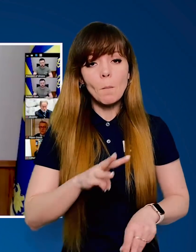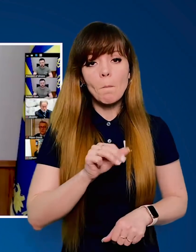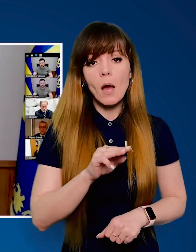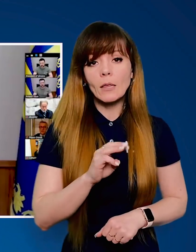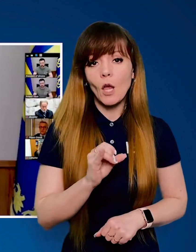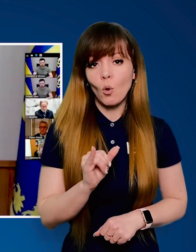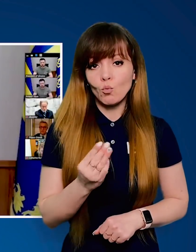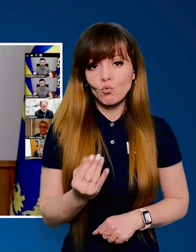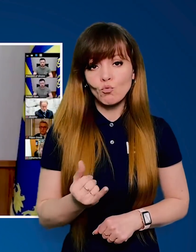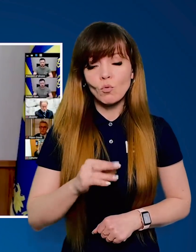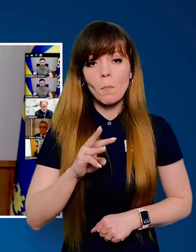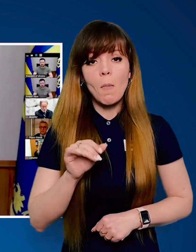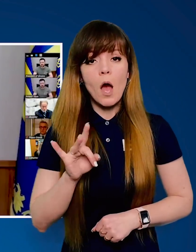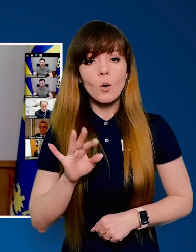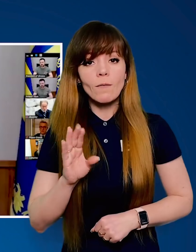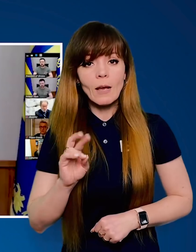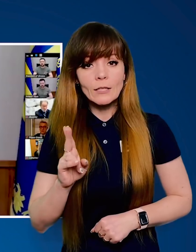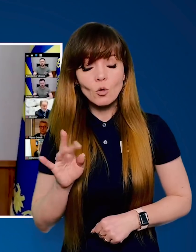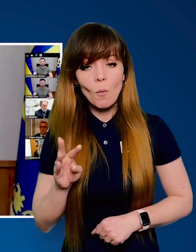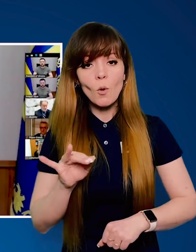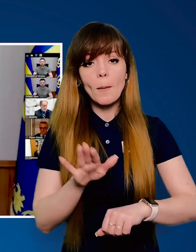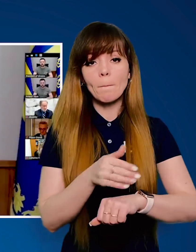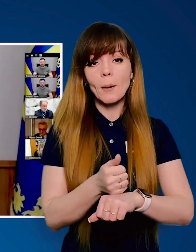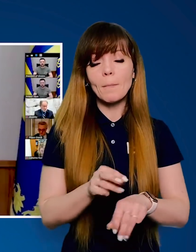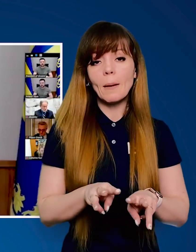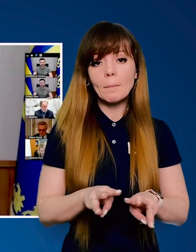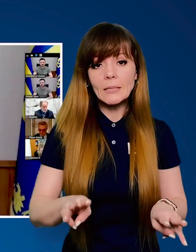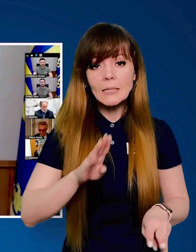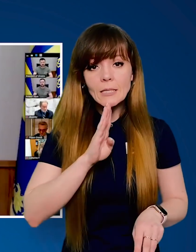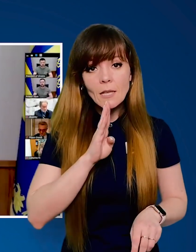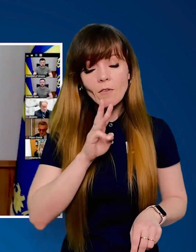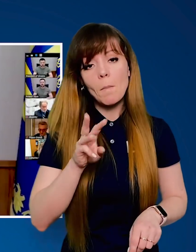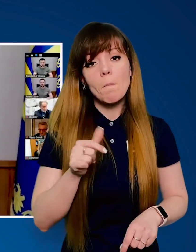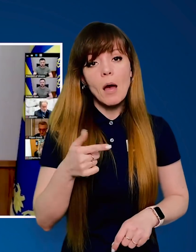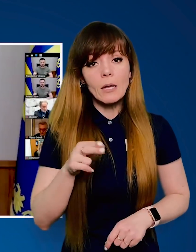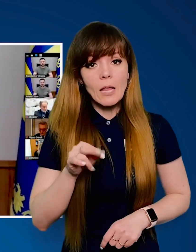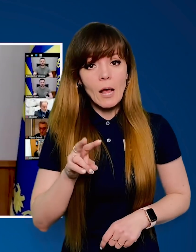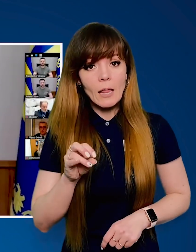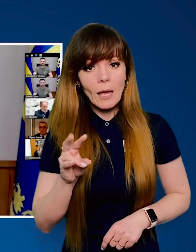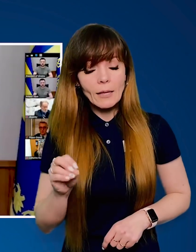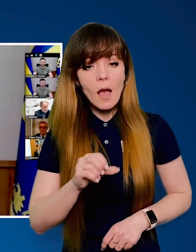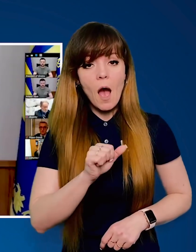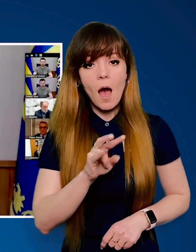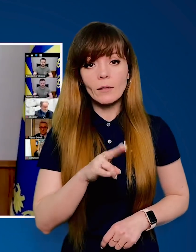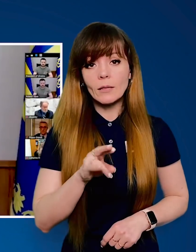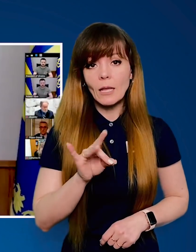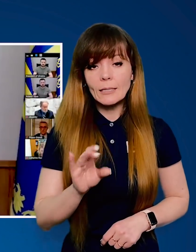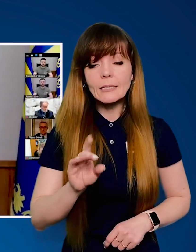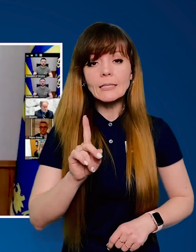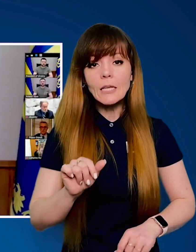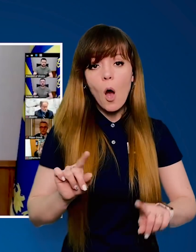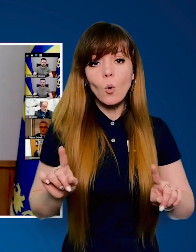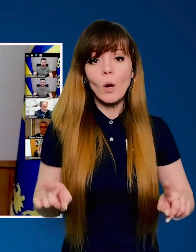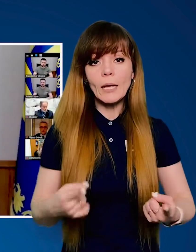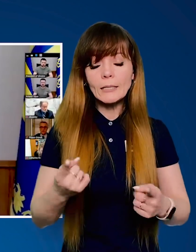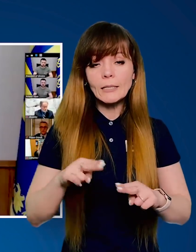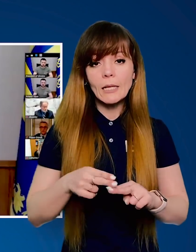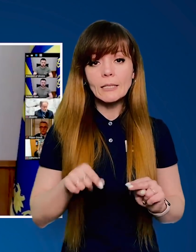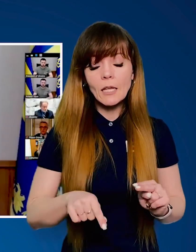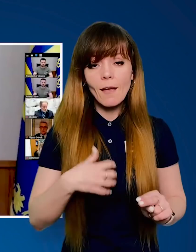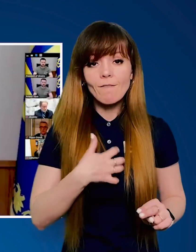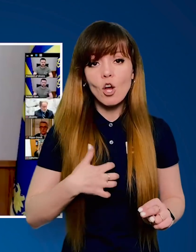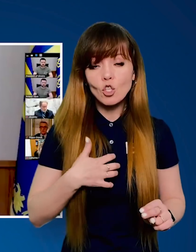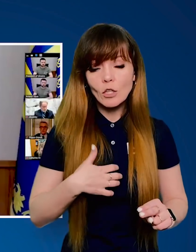-міністру Матеушу Муравецькому та прем'єр-міністерці Магдалені Андерсен за організацію